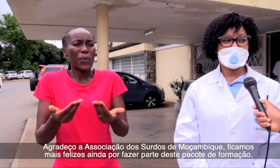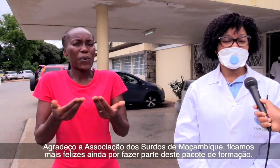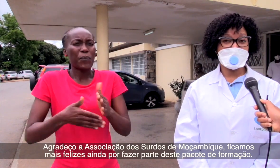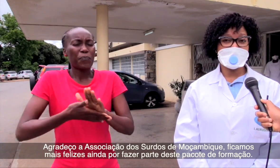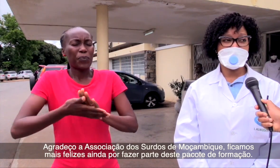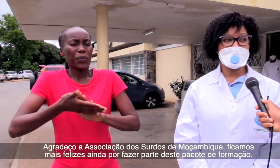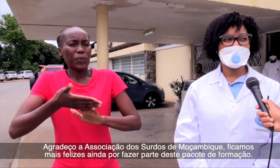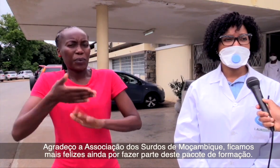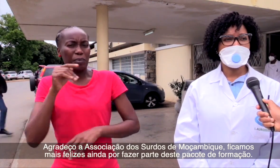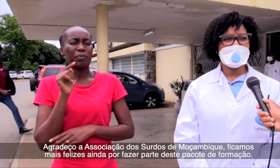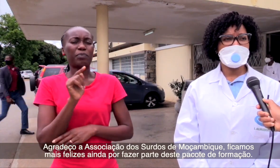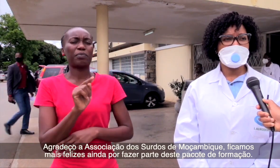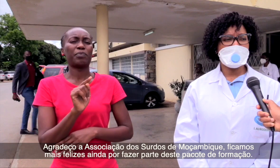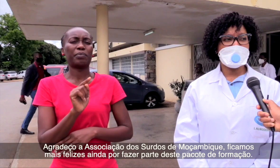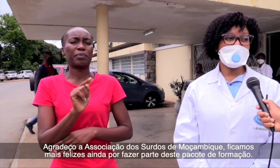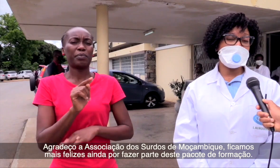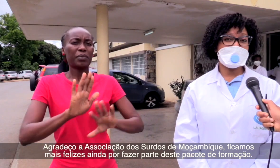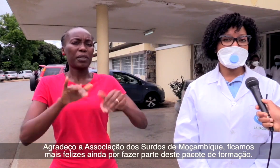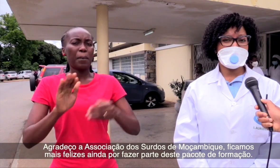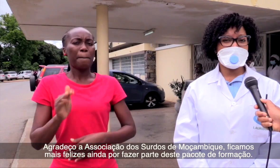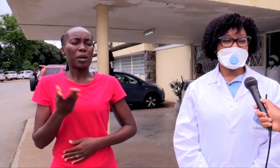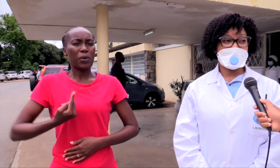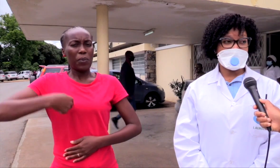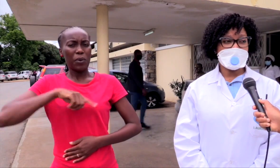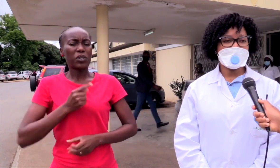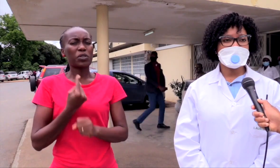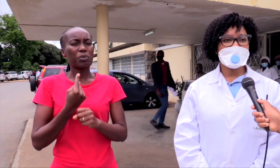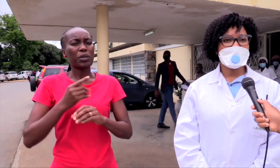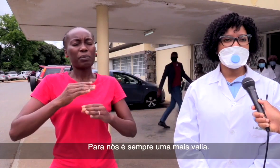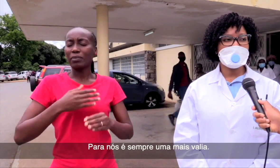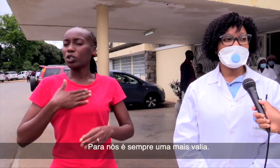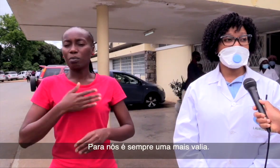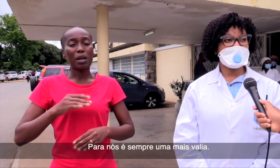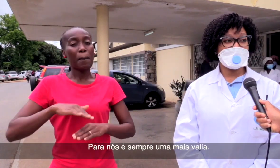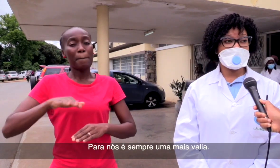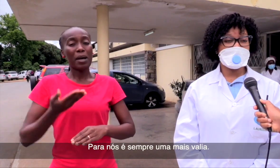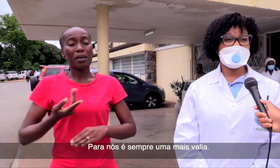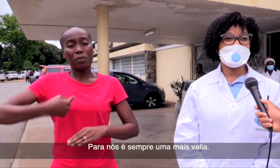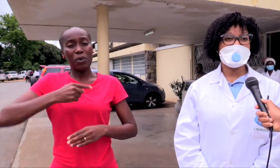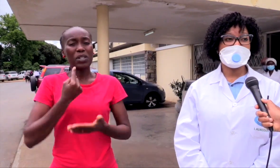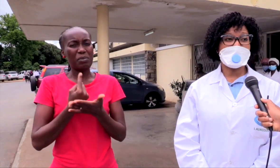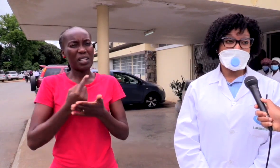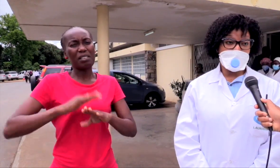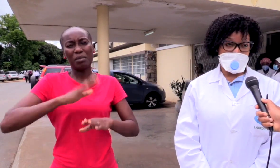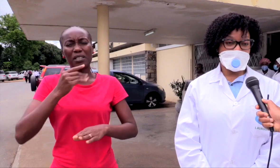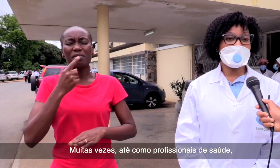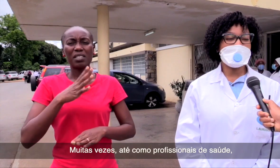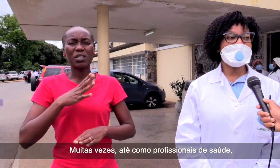esta formação. Para nós é sempre uma mais-valia. Muitas das vezes, até como profissional de